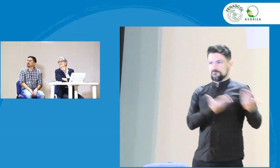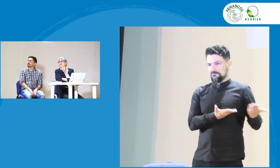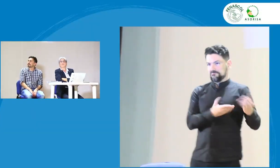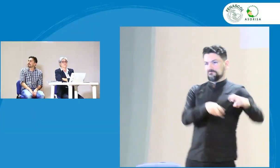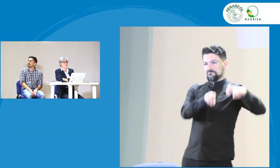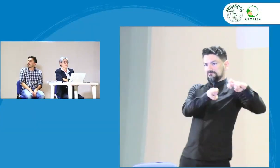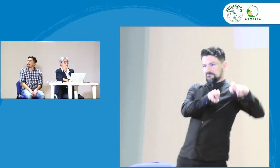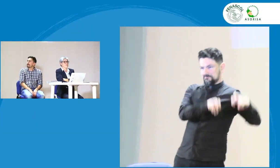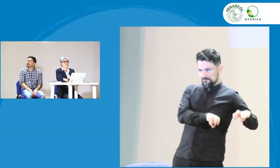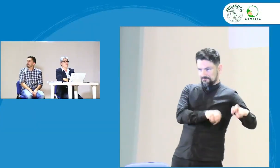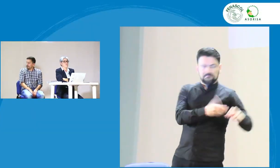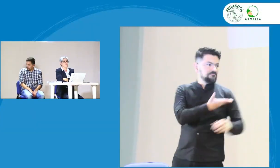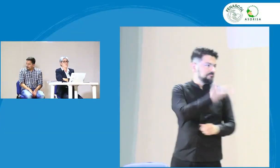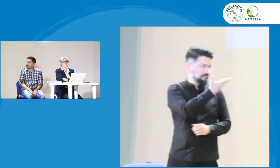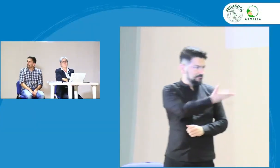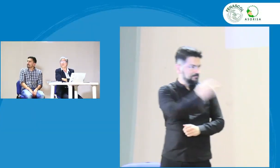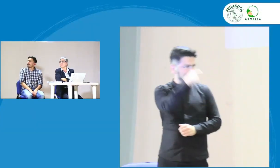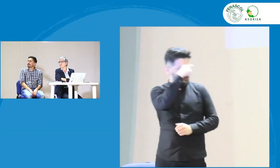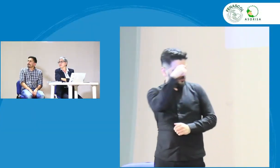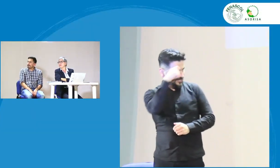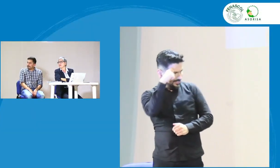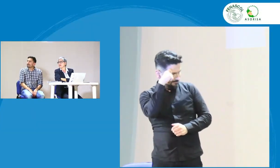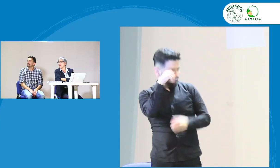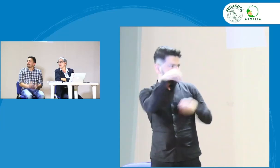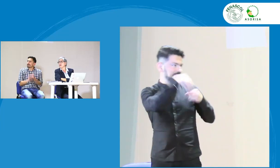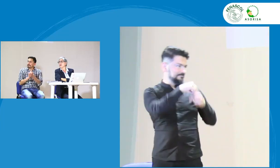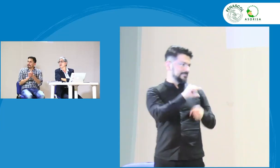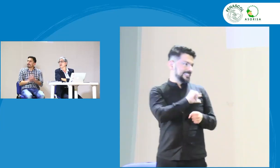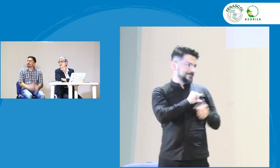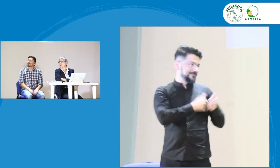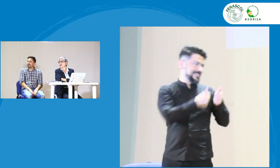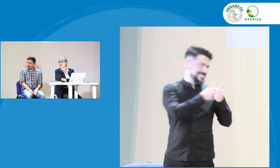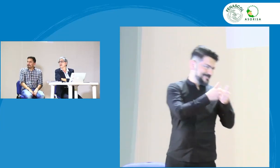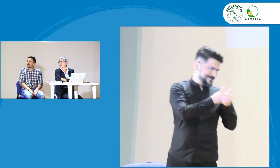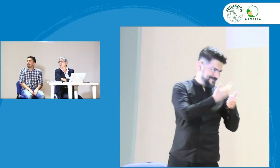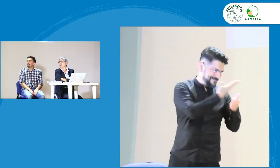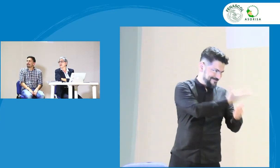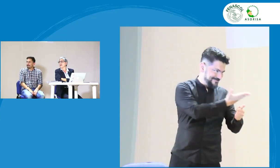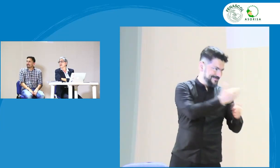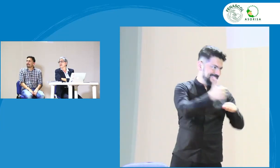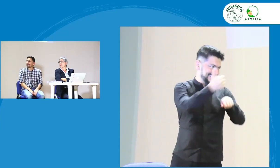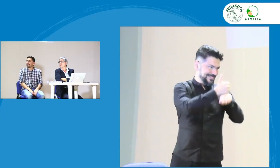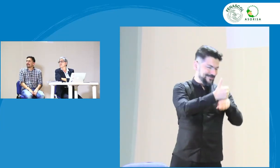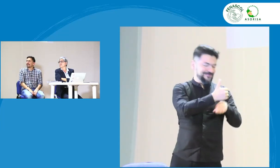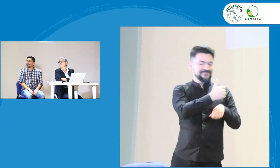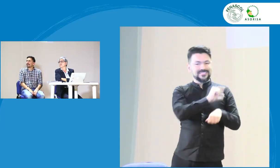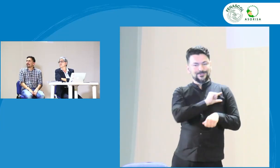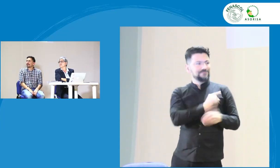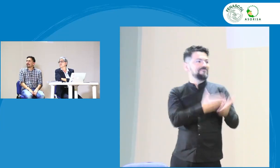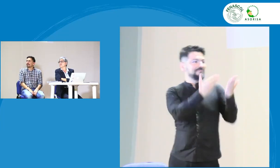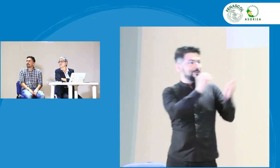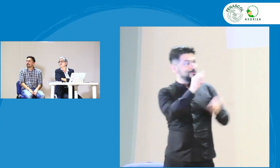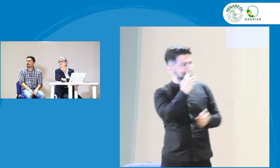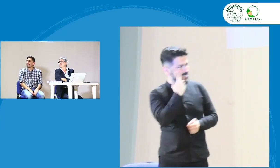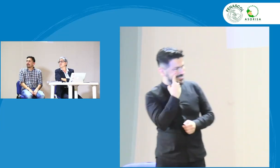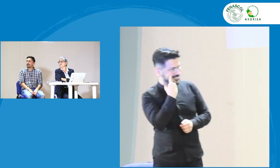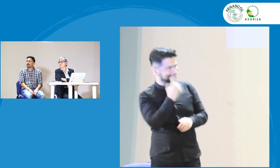Bueno, en estos momentos vamos a tener un panel con Giovanni Melendres, asesor del